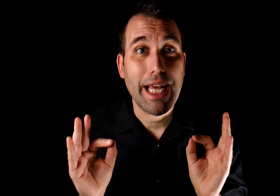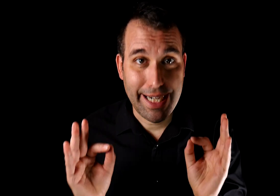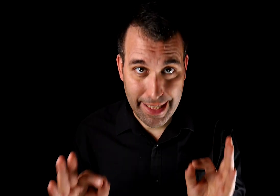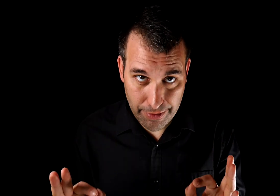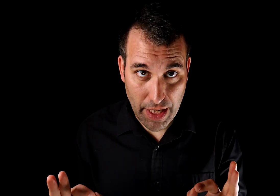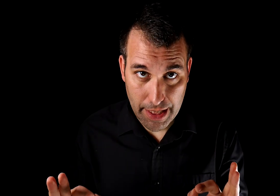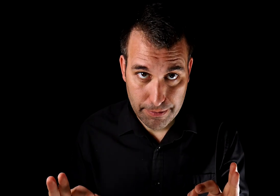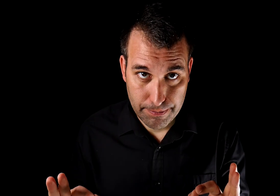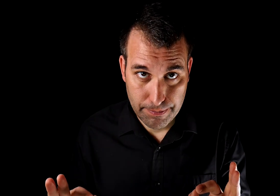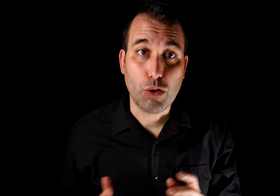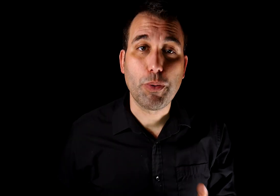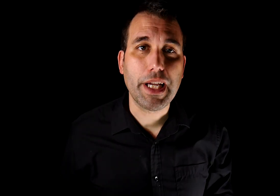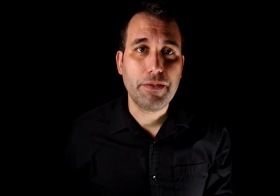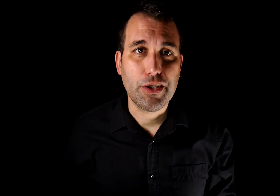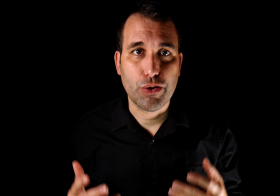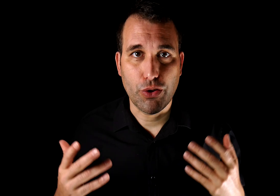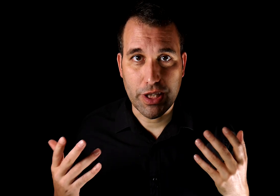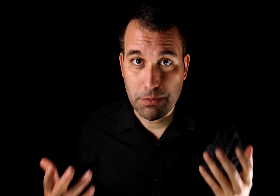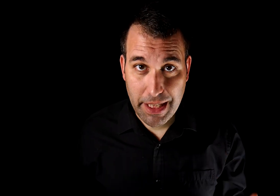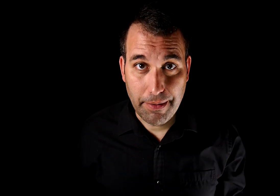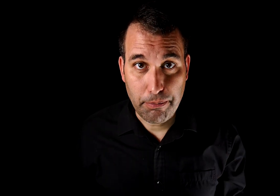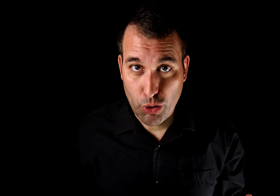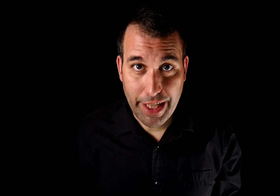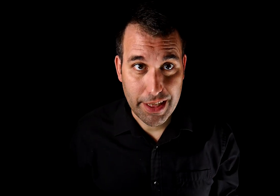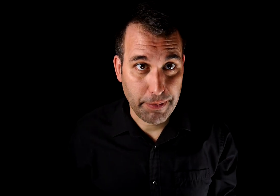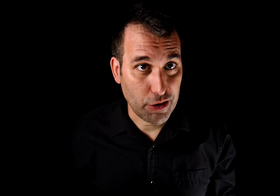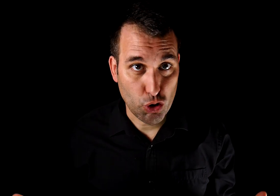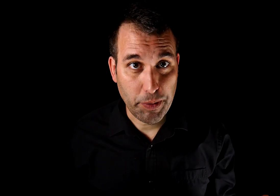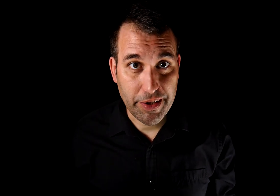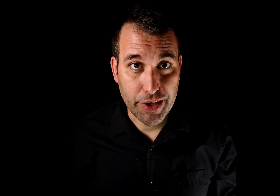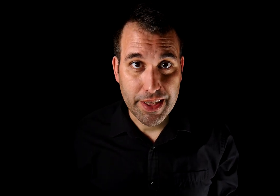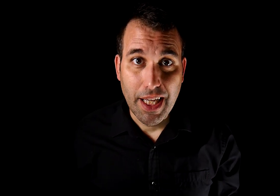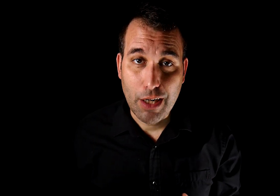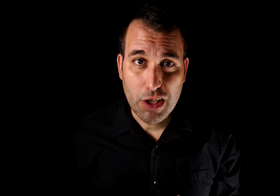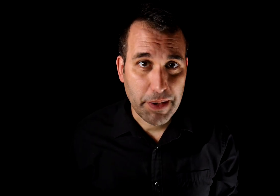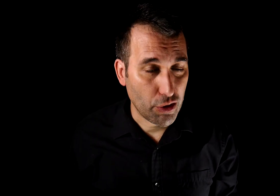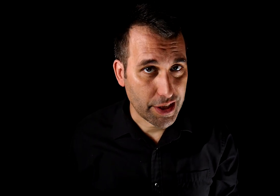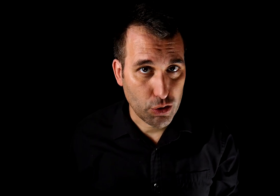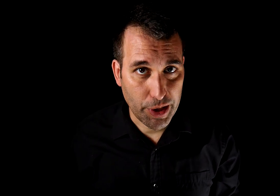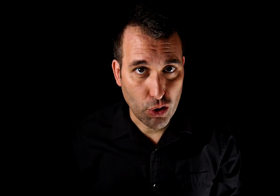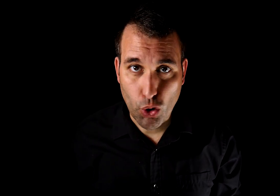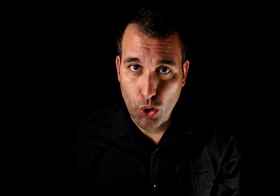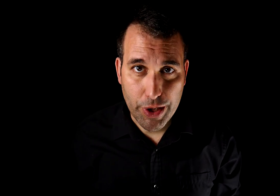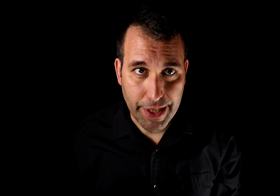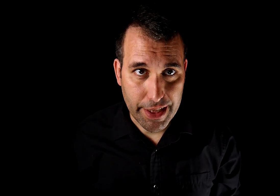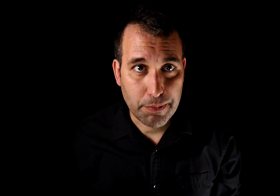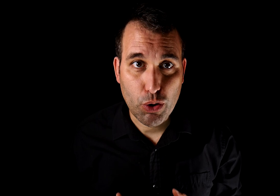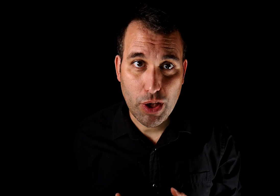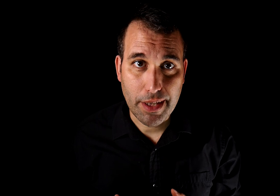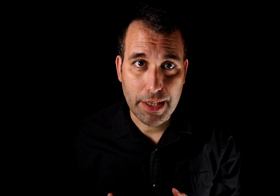red flag. Cuando publiqué el vídeo donde explicaba por qué desmiento conspiraciones, algunas personas estuvieron horrorizadas porque utilizaba el